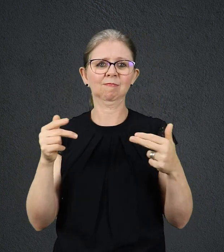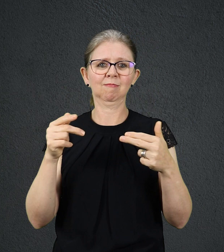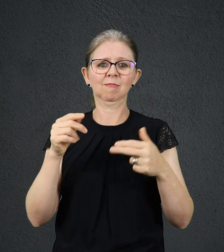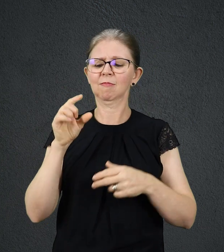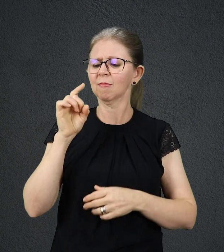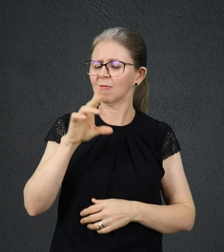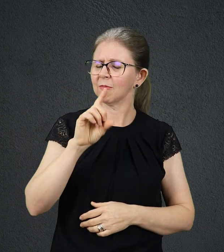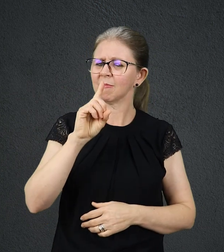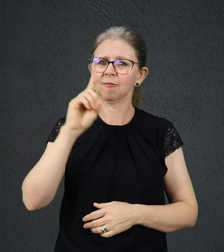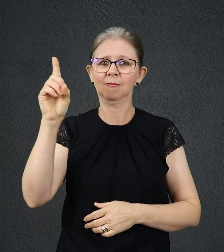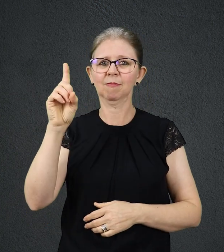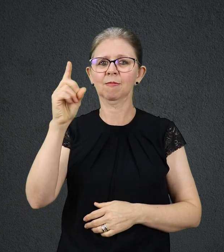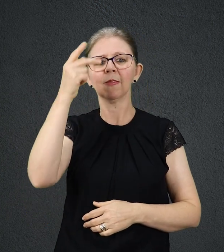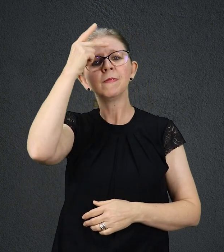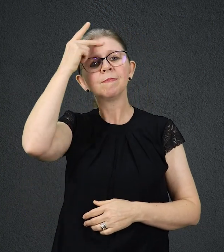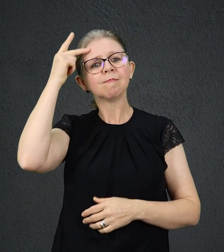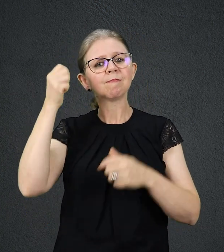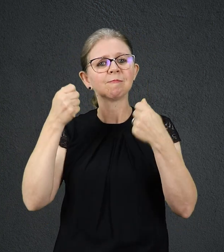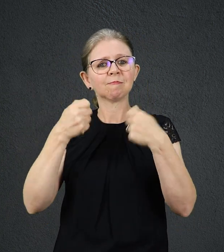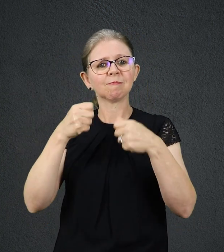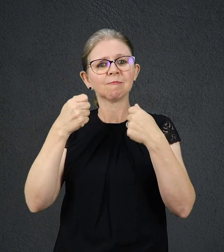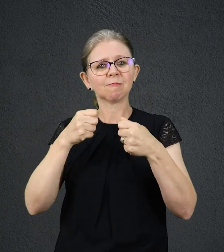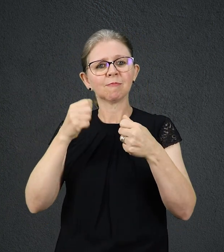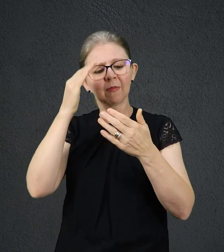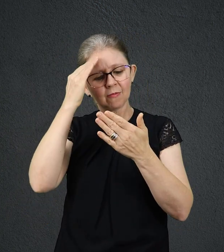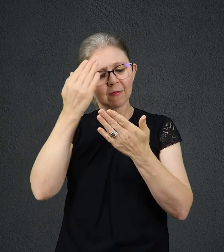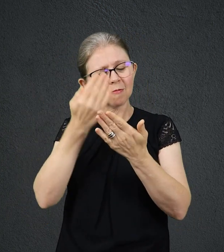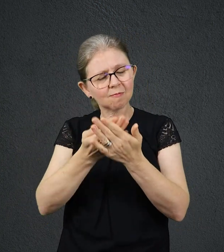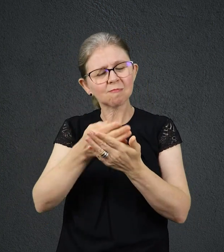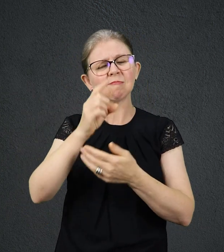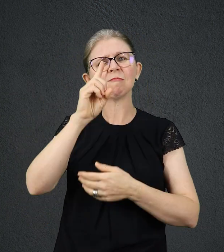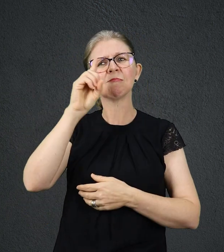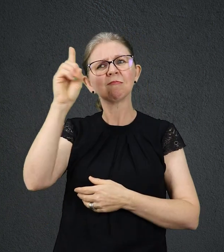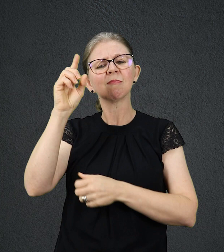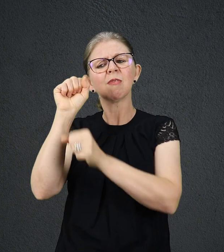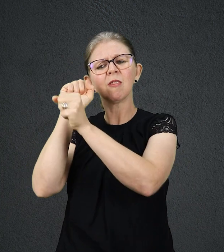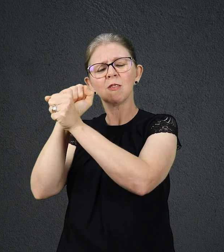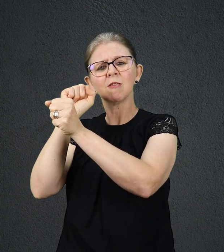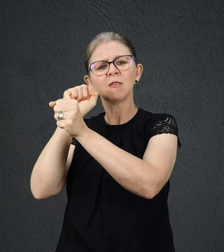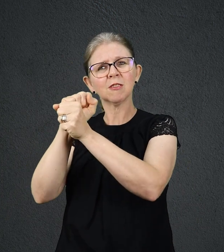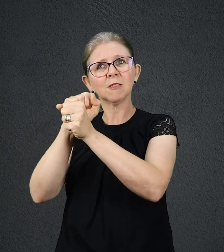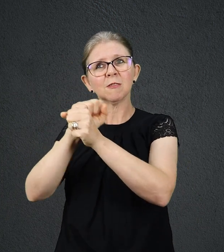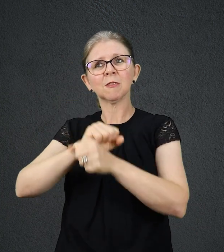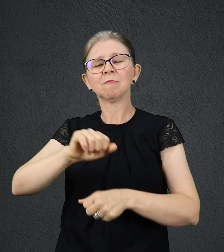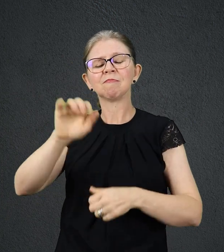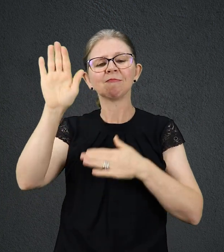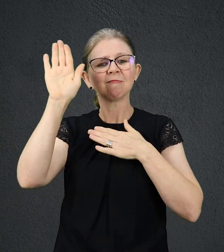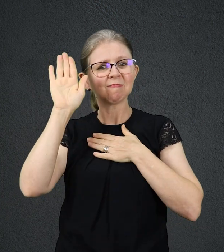Deveriam crer em Deus, esperar nele e confiar no seu conhecimento e em suas promessas. Não